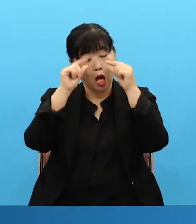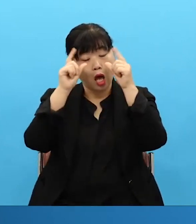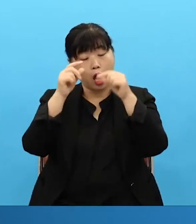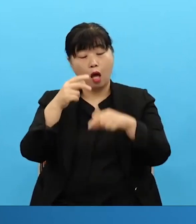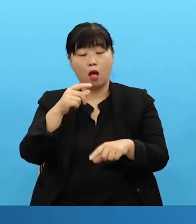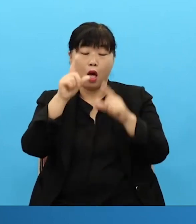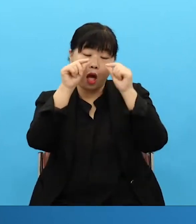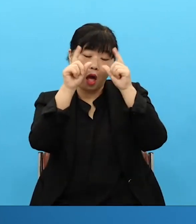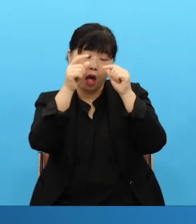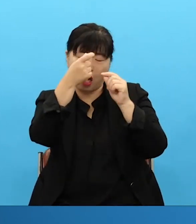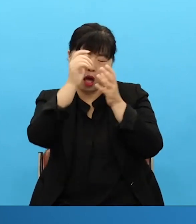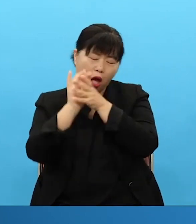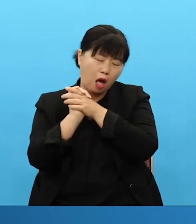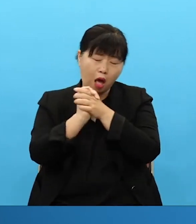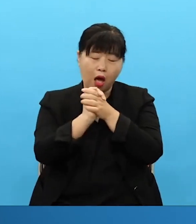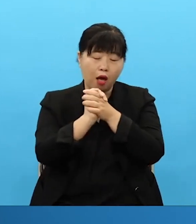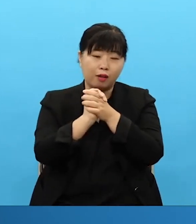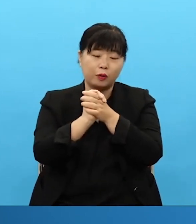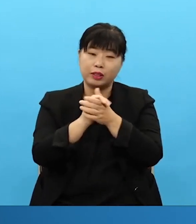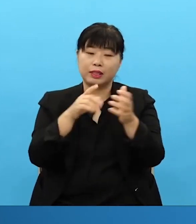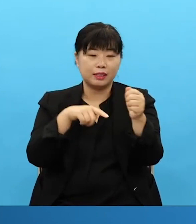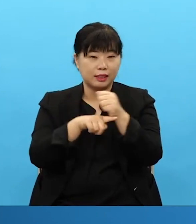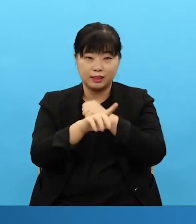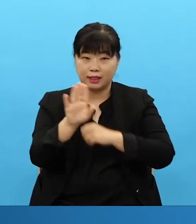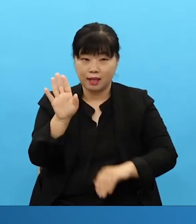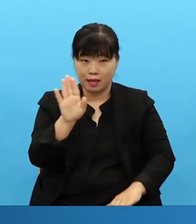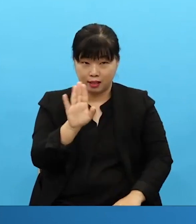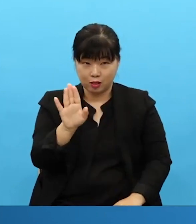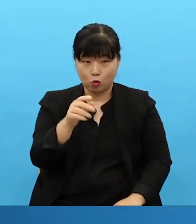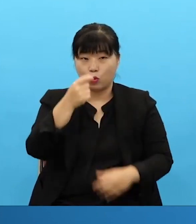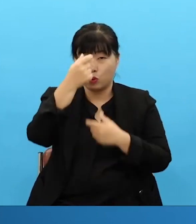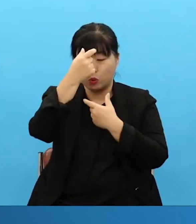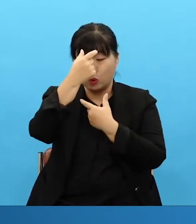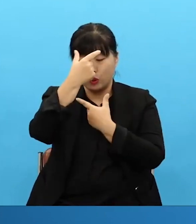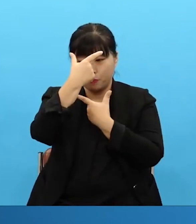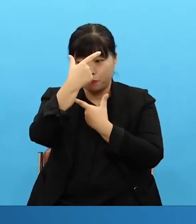여러분 삶에 기도의 리듬이 완전히 찾아지면 이때부터 이 응답은 옵니다.